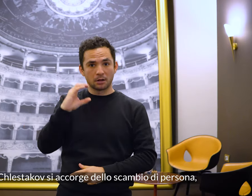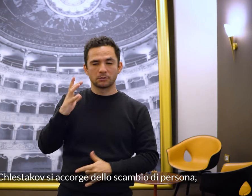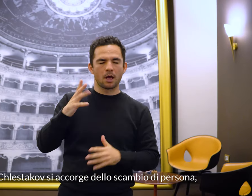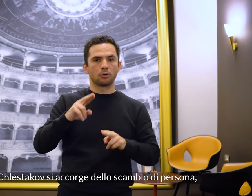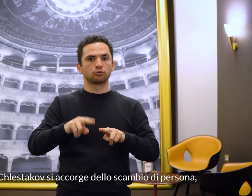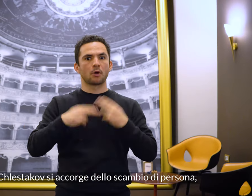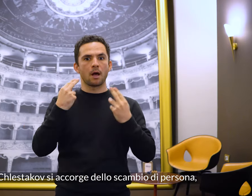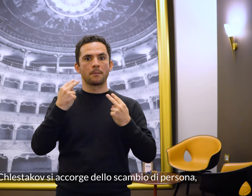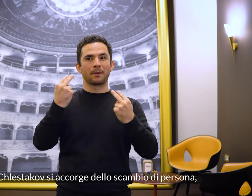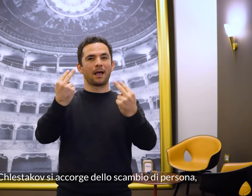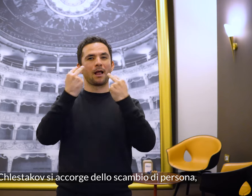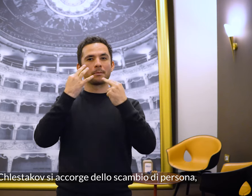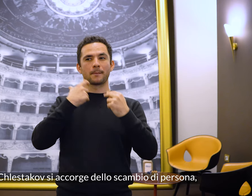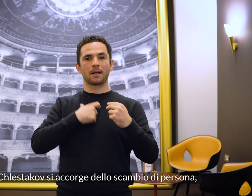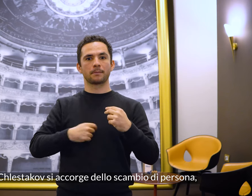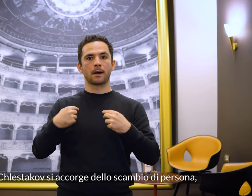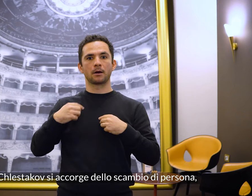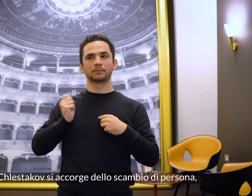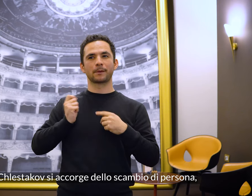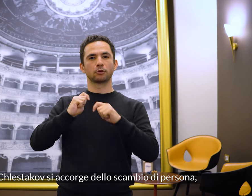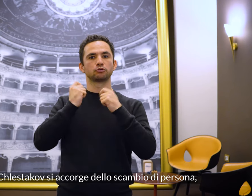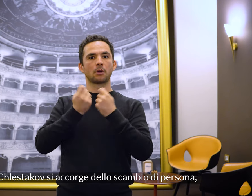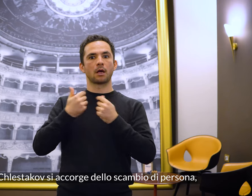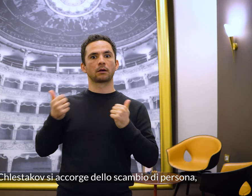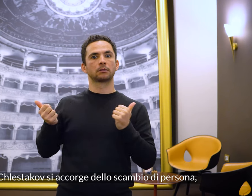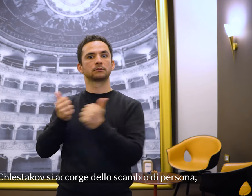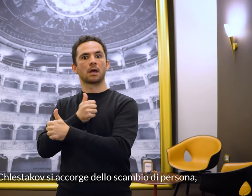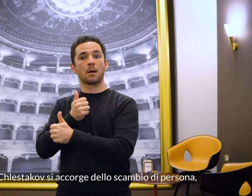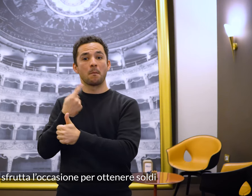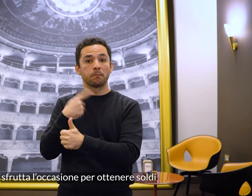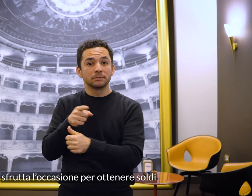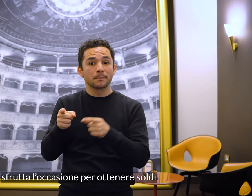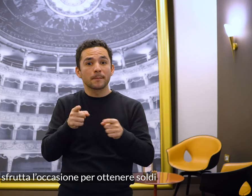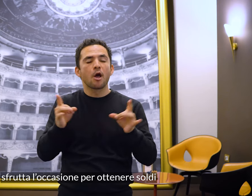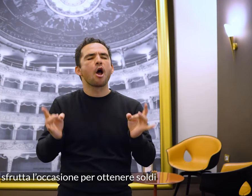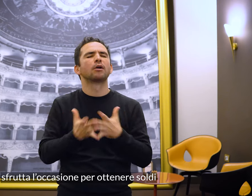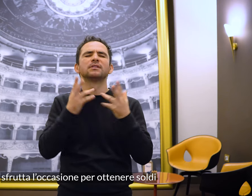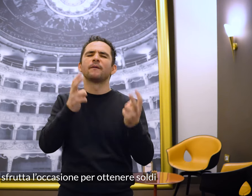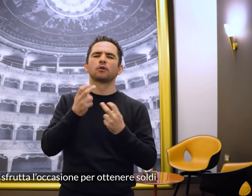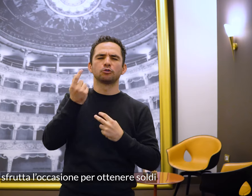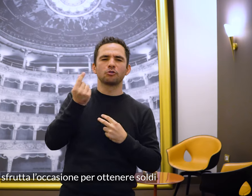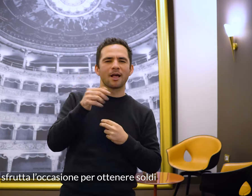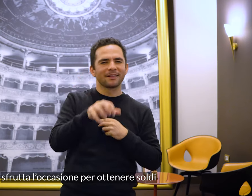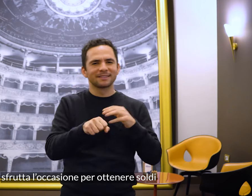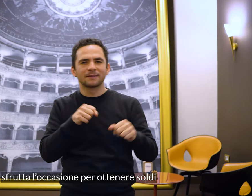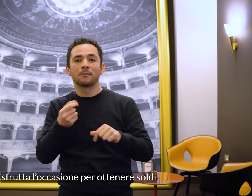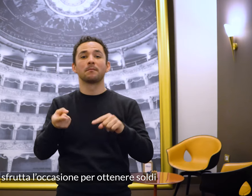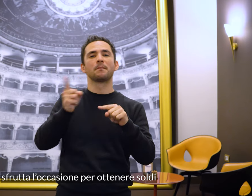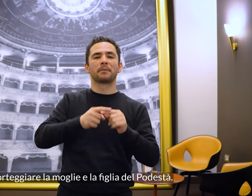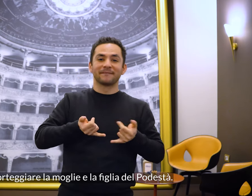Quando Chlestakov si accorge dello scambio di persona, sfrutta l'occasione per ottenere soldi e